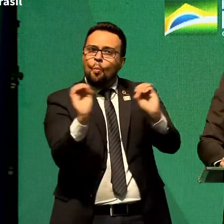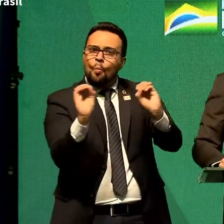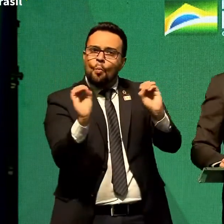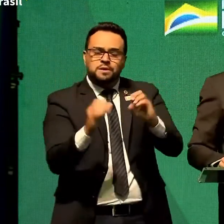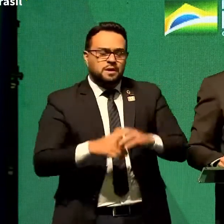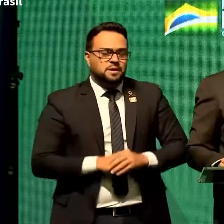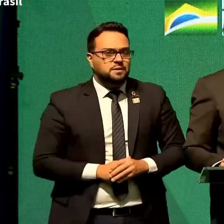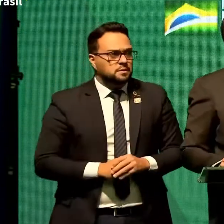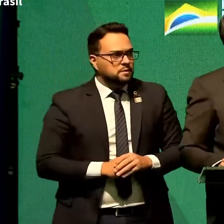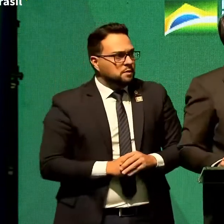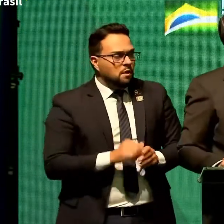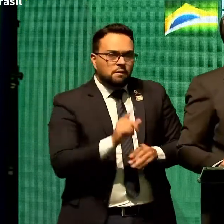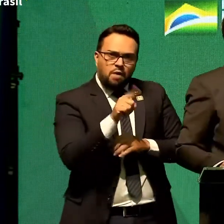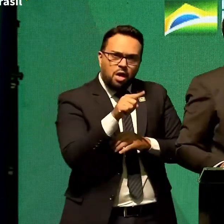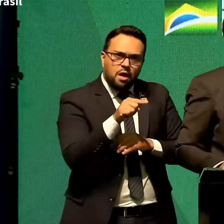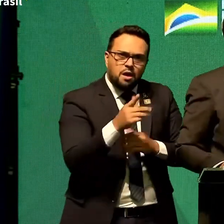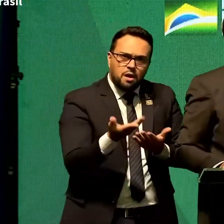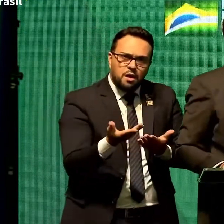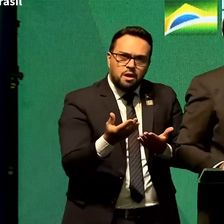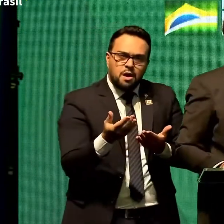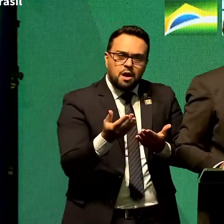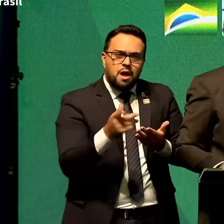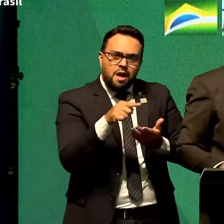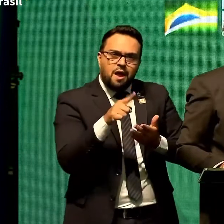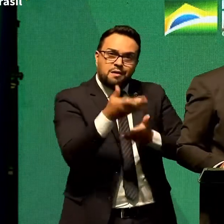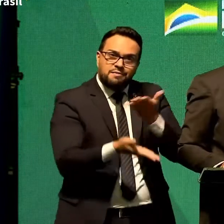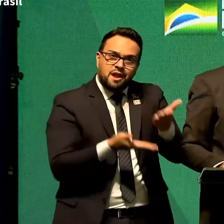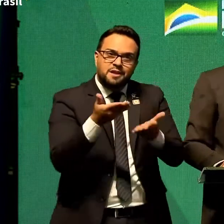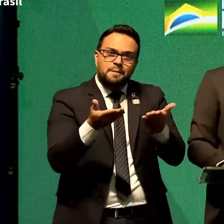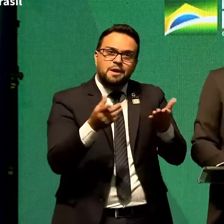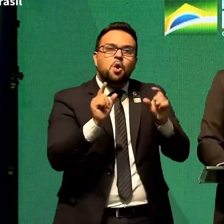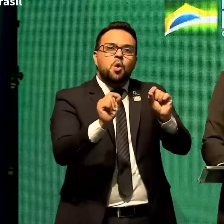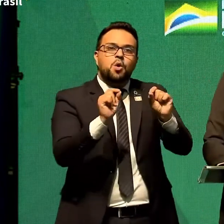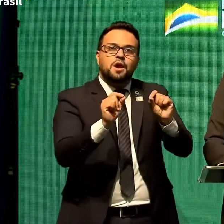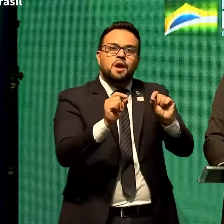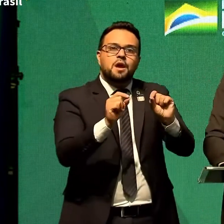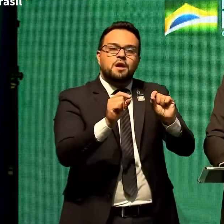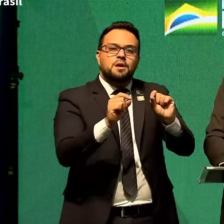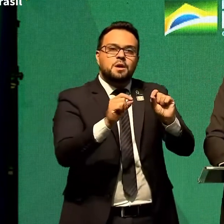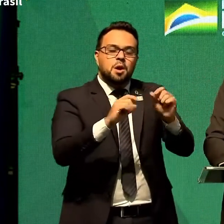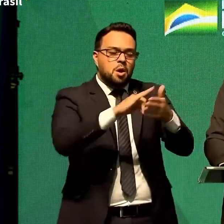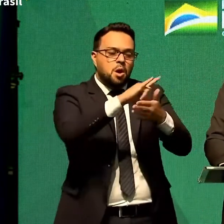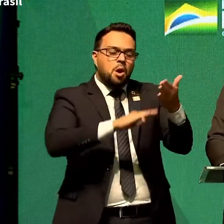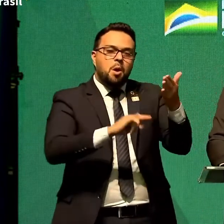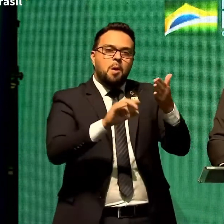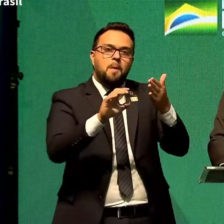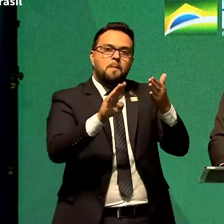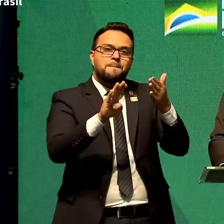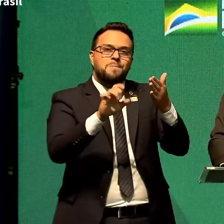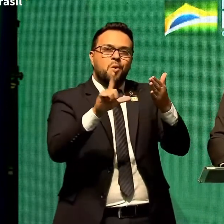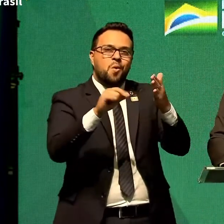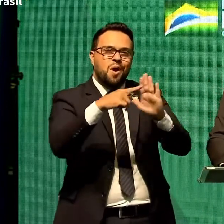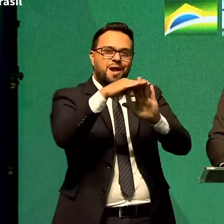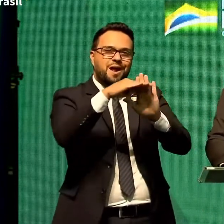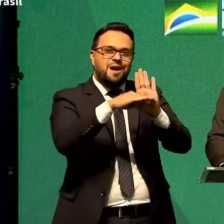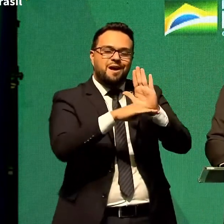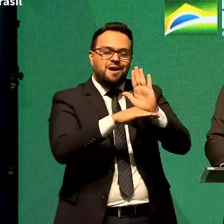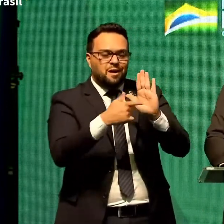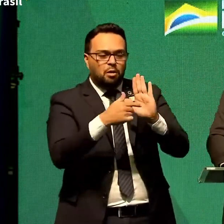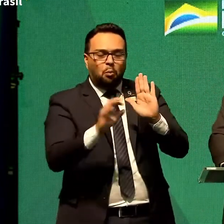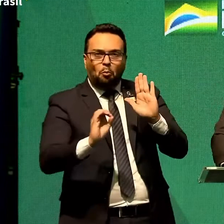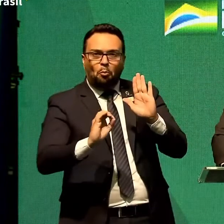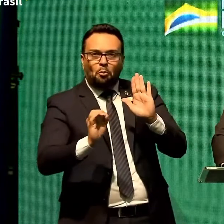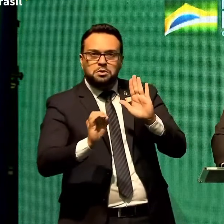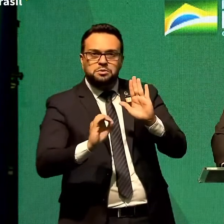Isso foi ou não algo afilebo, algo fora da bula? E chegou-se a bom termo no